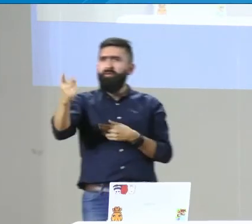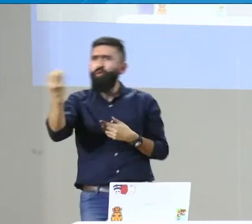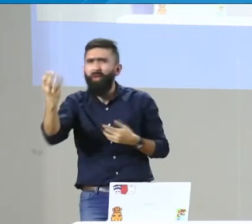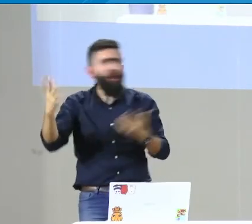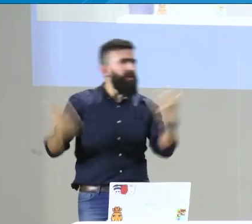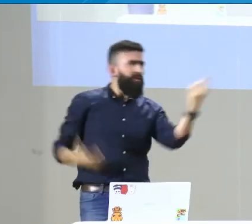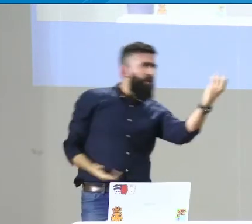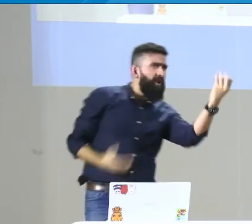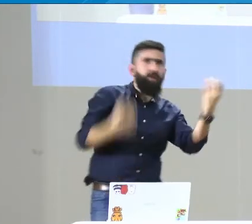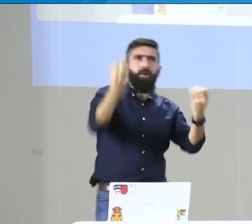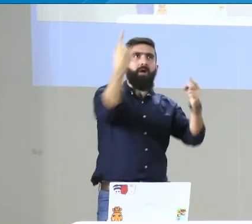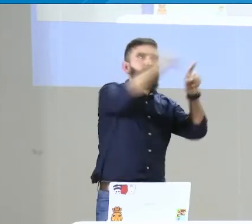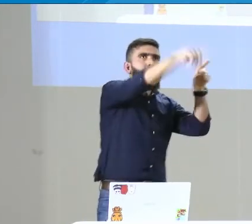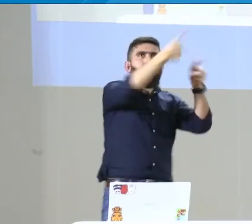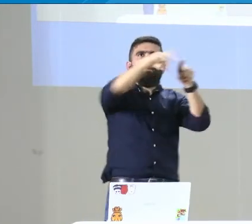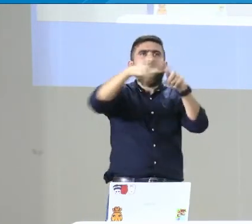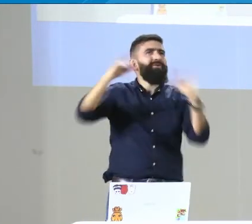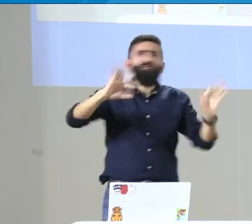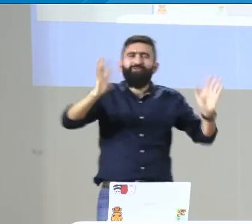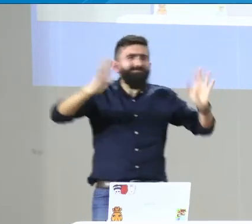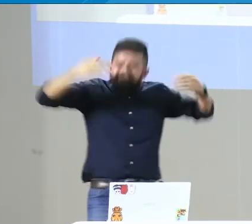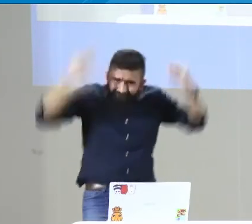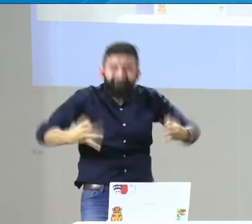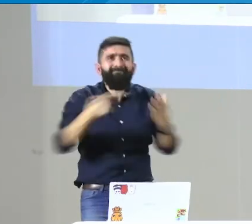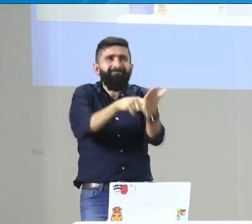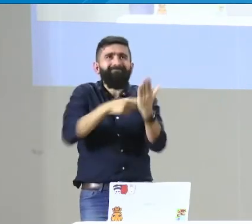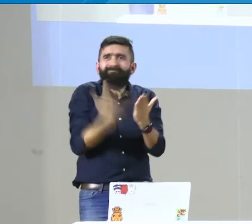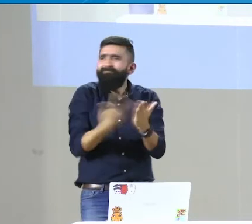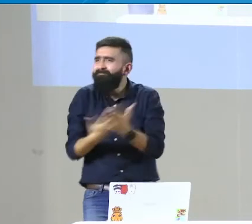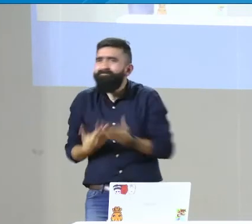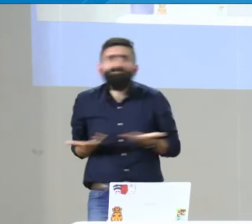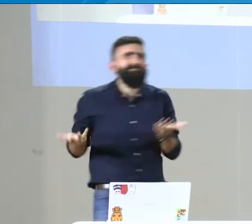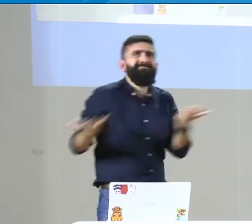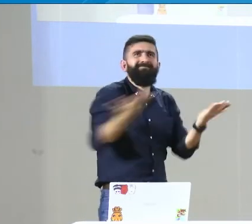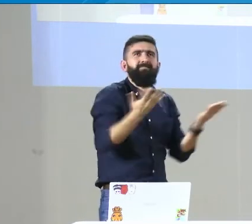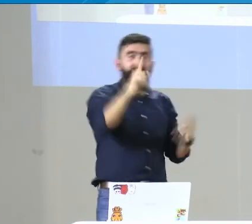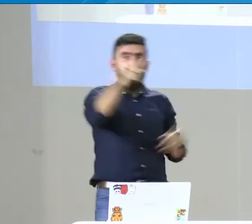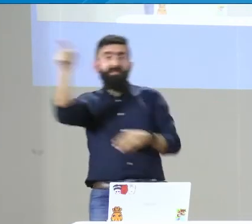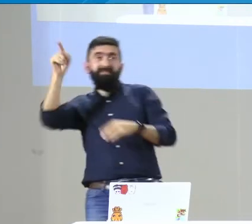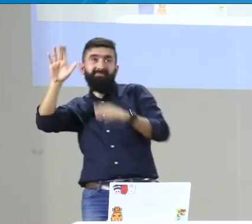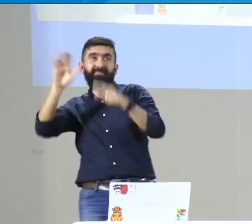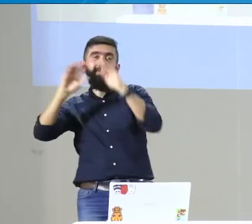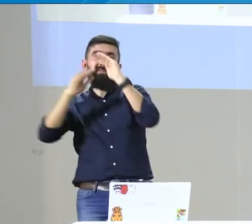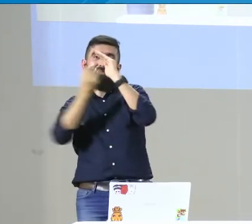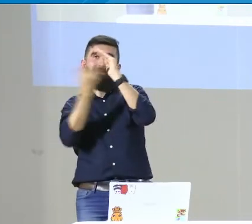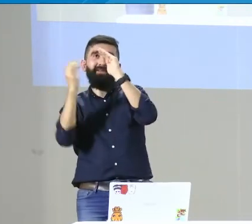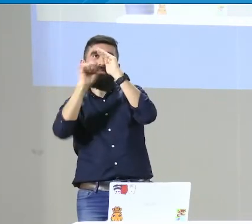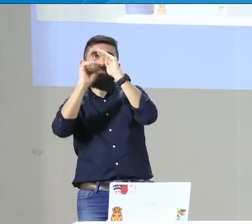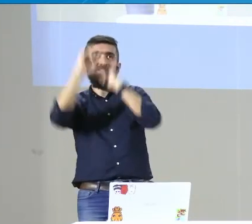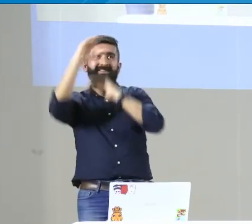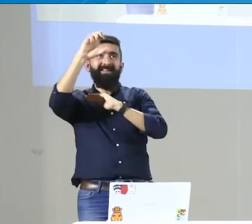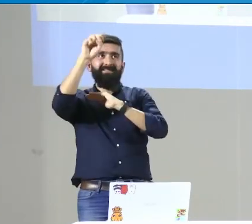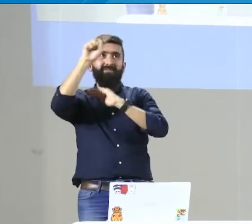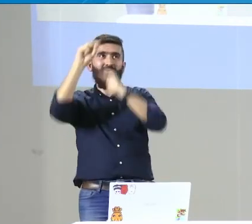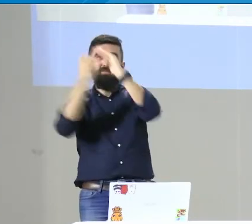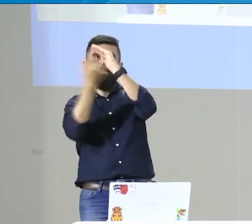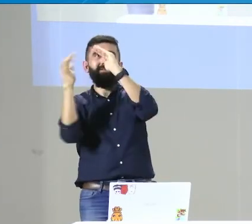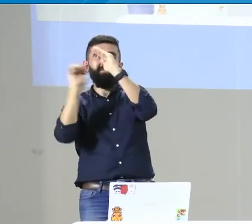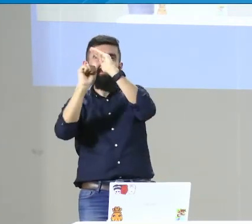información clara y veraz. Todavía tenemos confusiones en los datos estadísticos que otorga el Estado. Entonces, ¿dónde está la veracidad de esta información de estos datos?